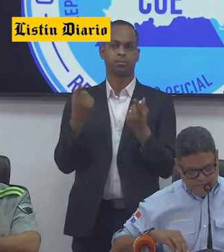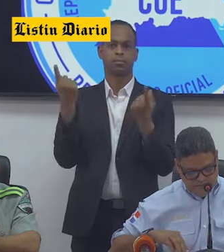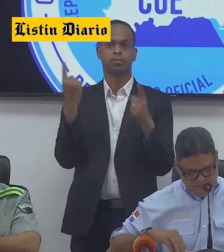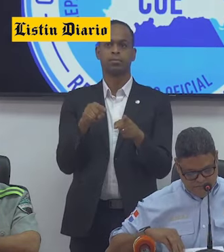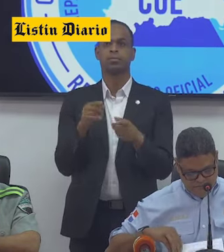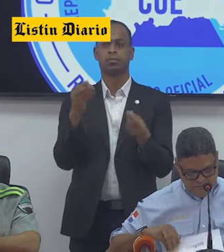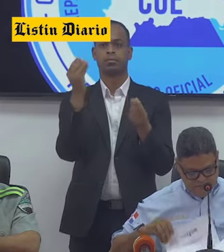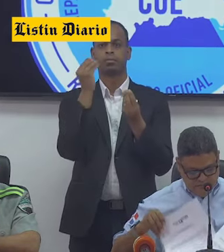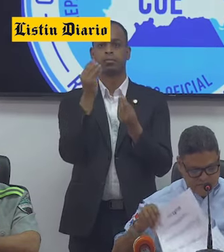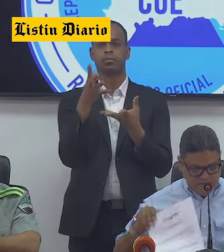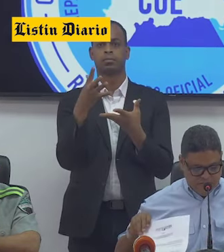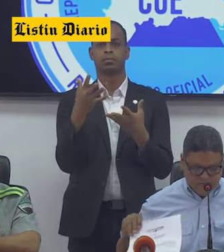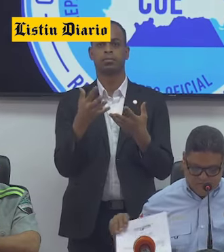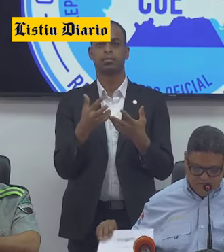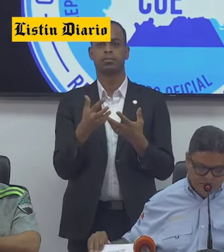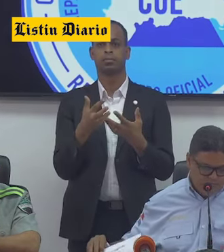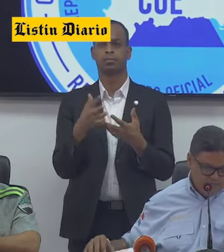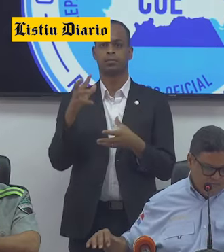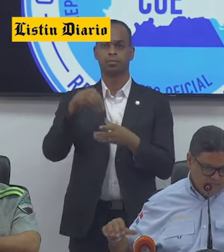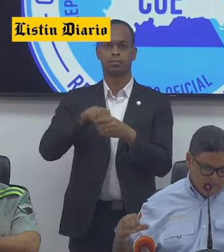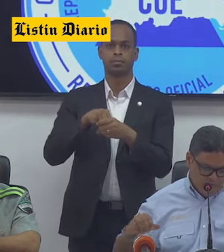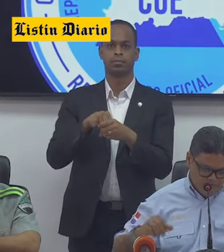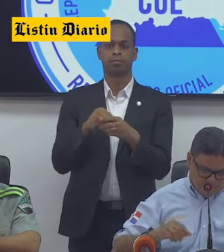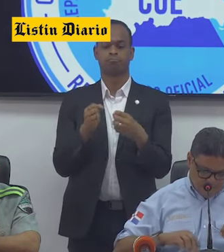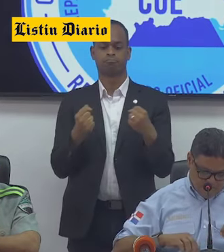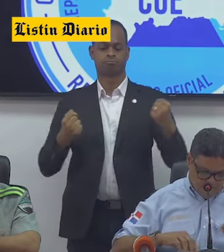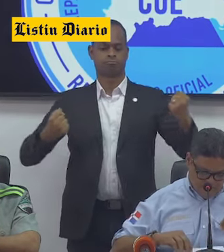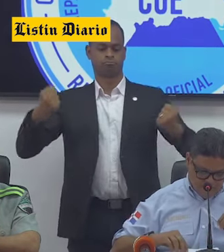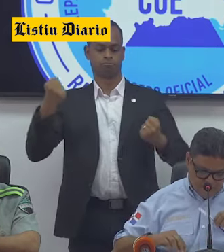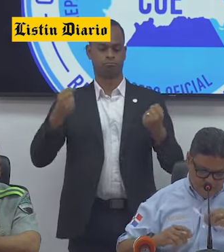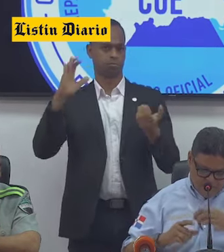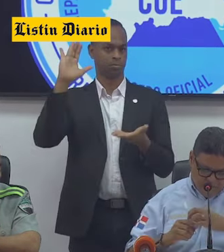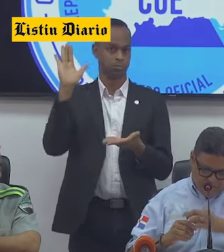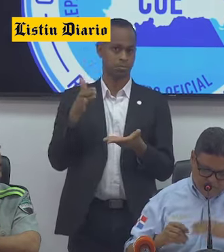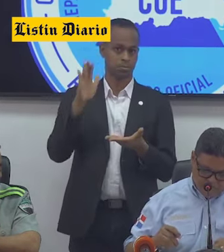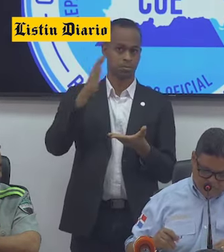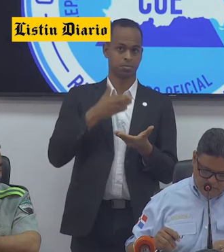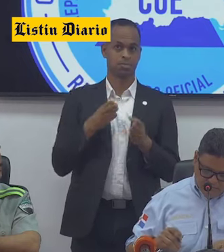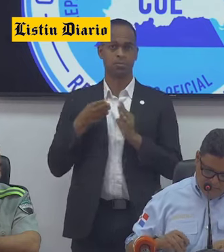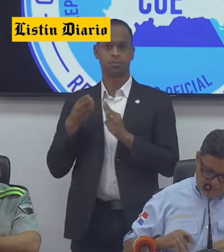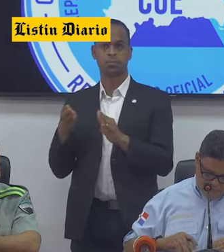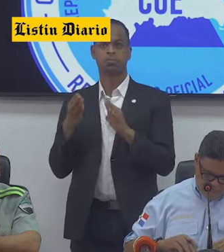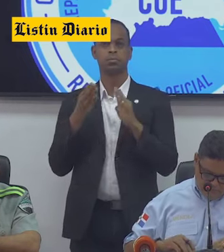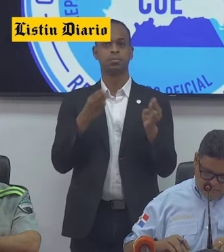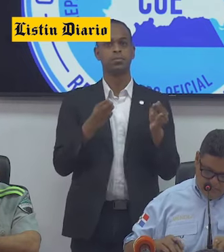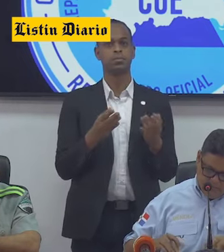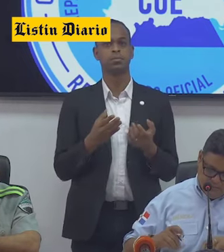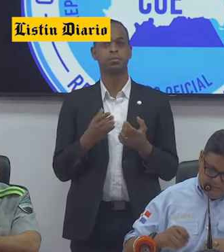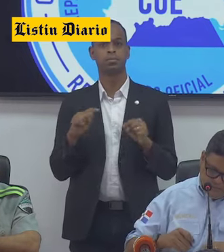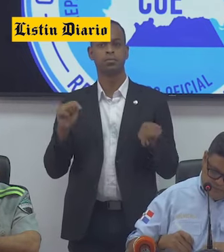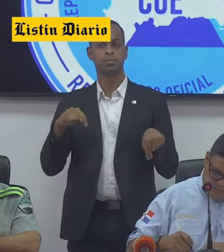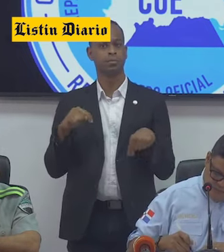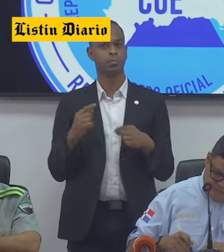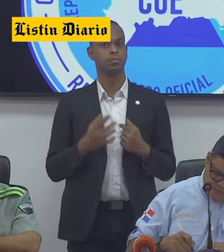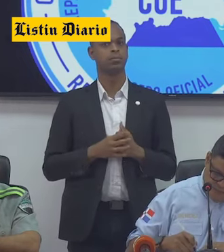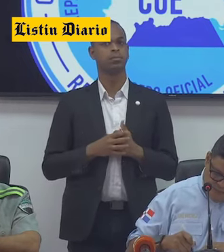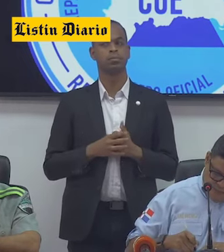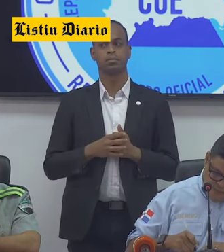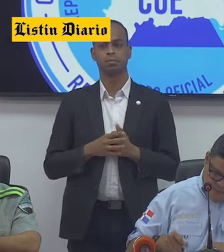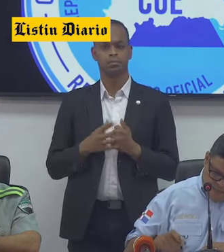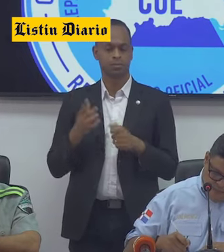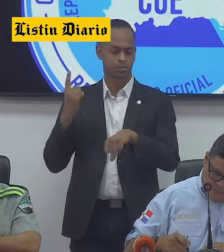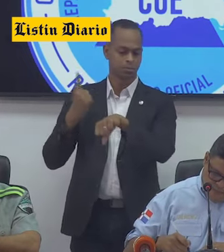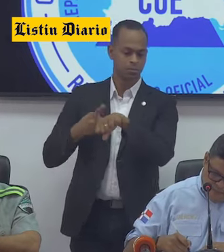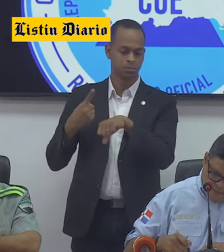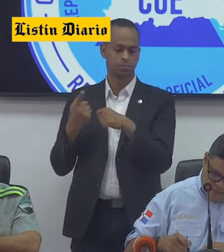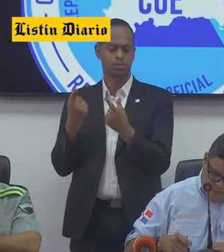vehículos pesados, ¿cómo ha ido, ha mermado en las carreteras el tránsito de vehículos pesados, han sido sancionados?